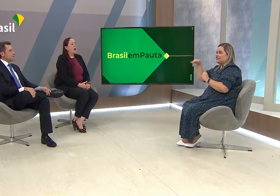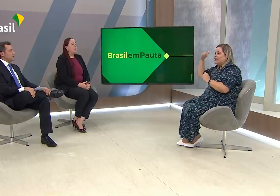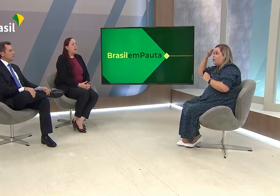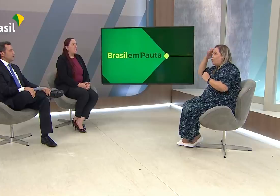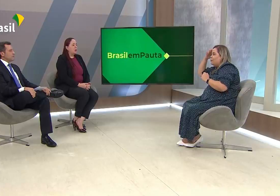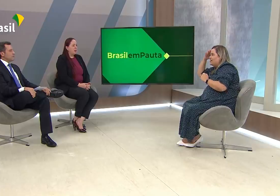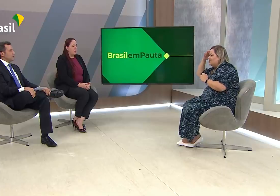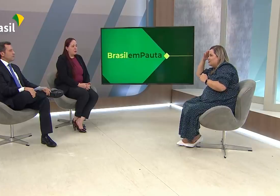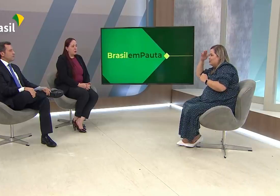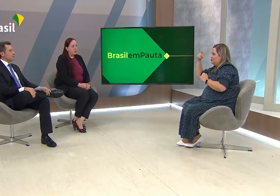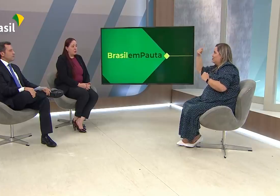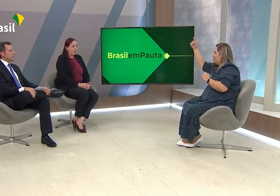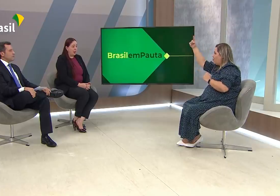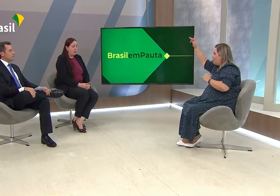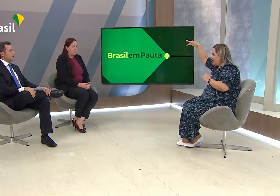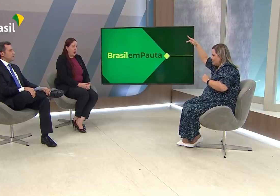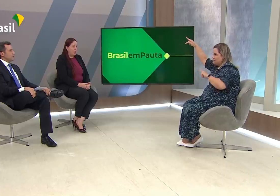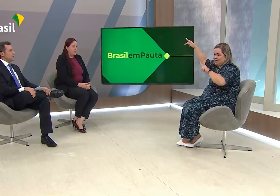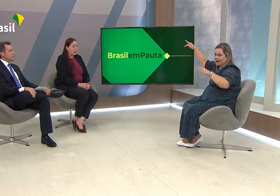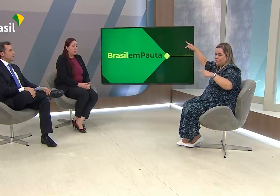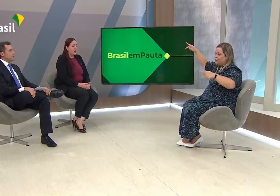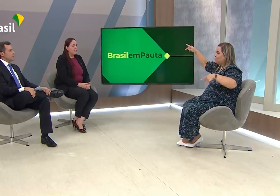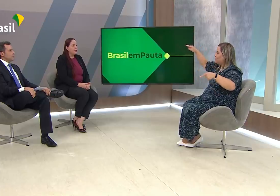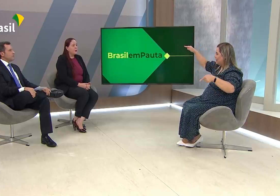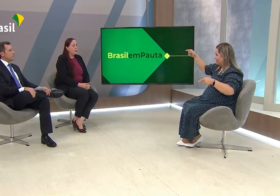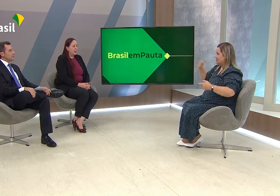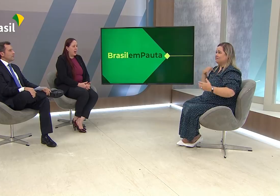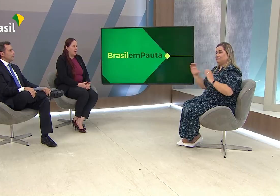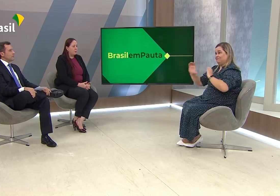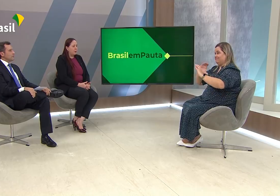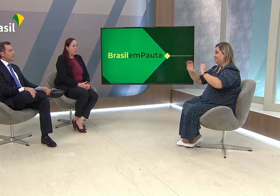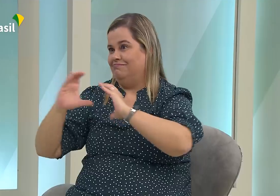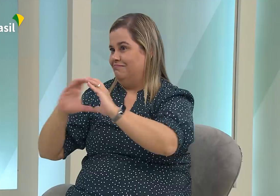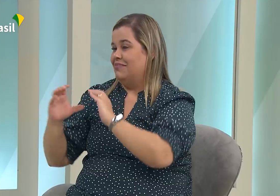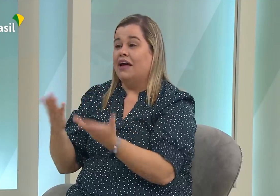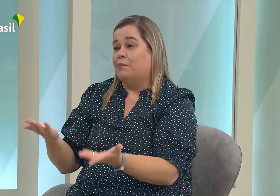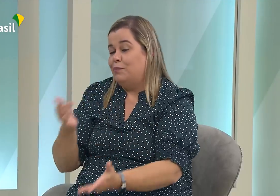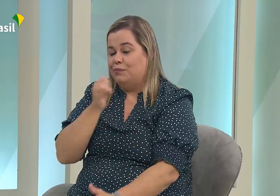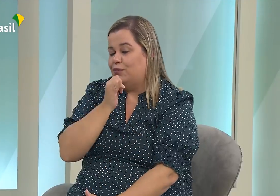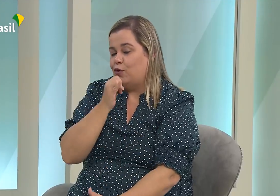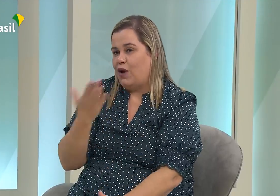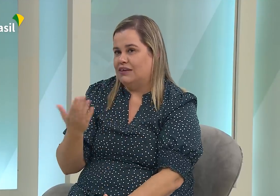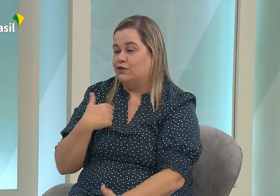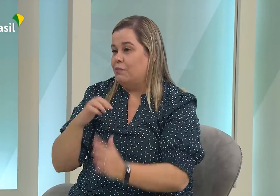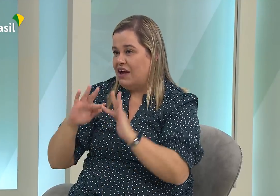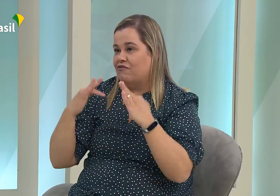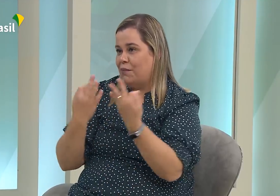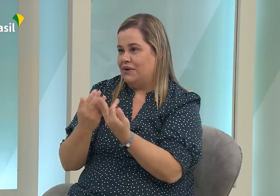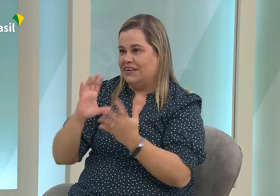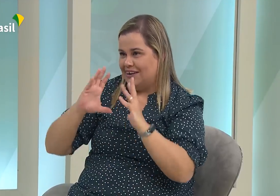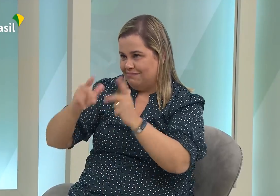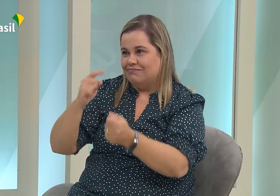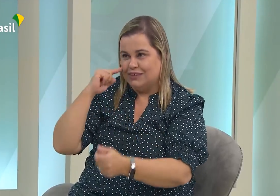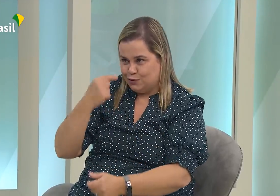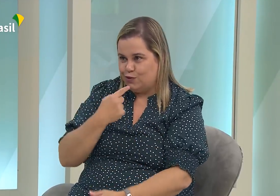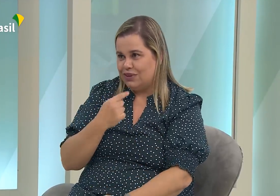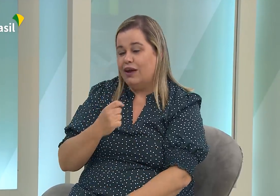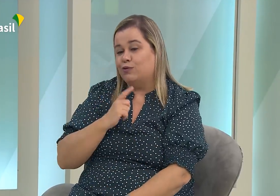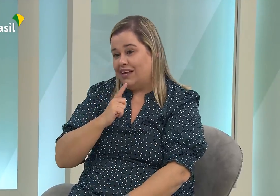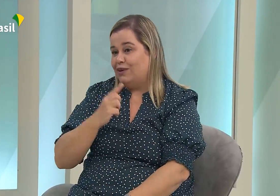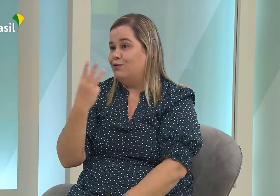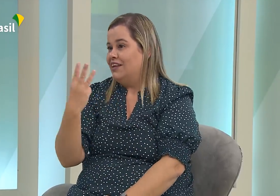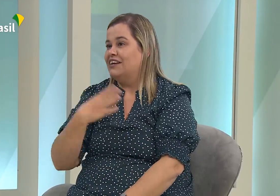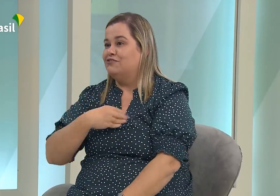É uma língua que pessoas de diferentes países conseguem se comunicar. Pessoas surdas. E assim a gente conversa com várias pessoas.